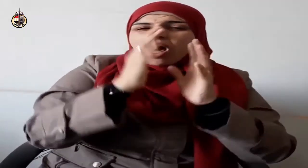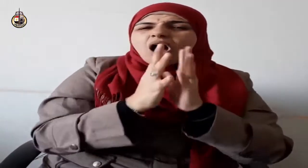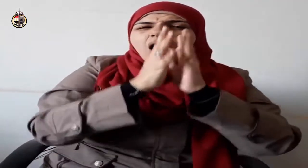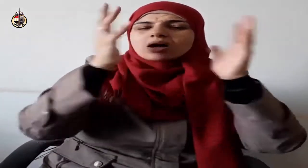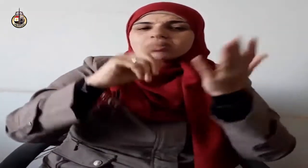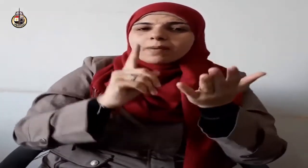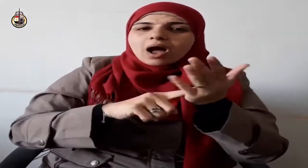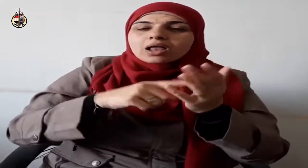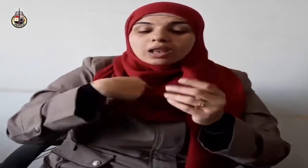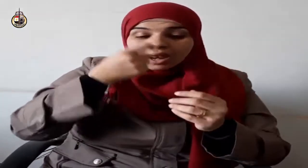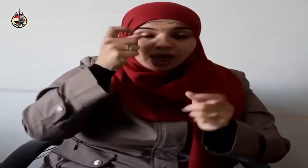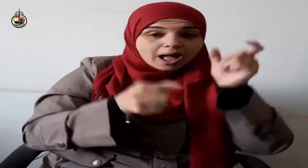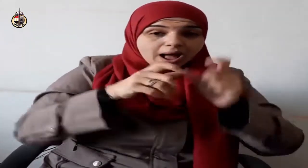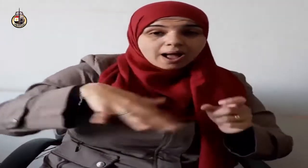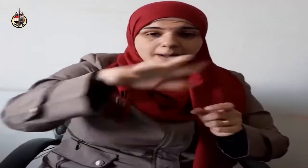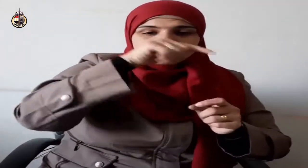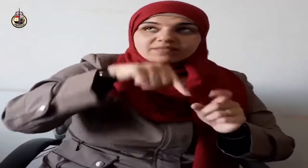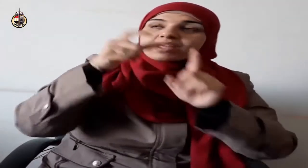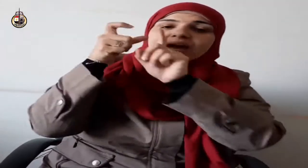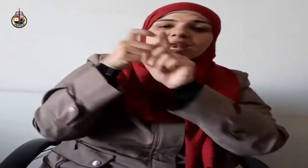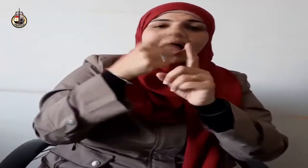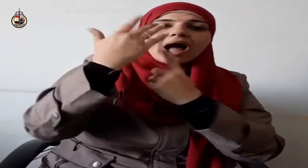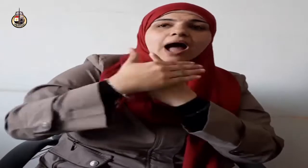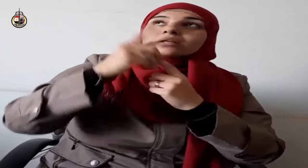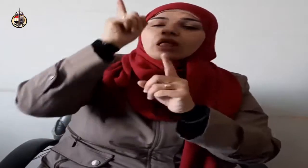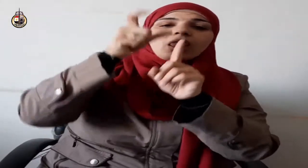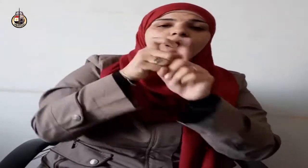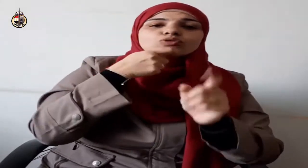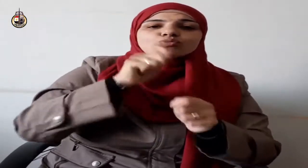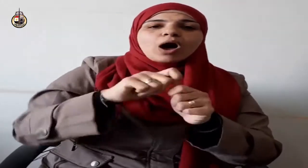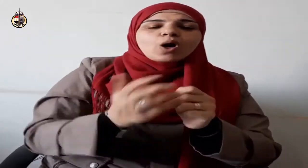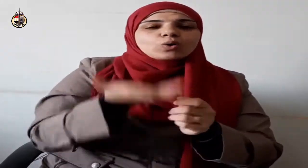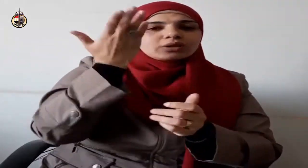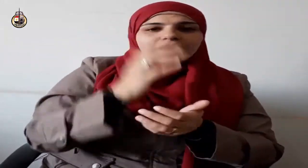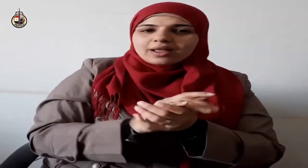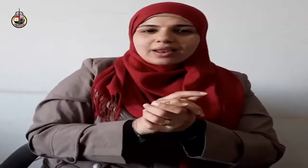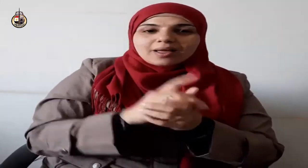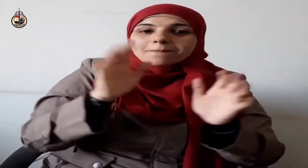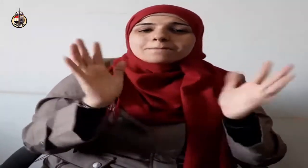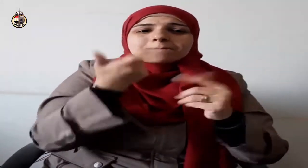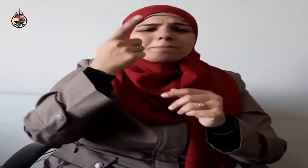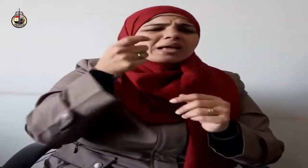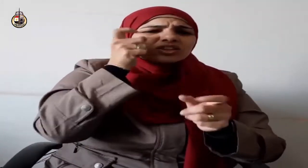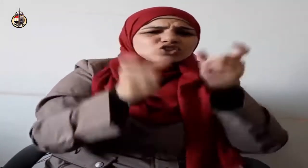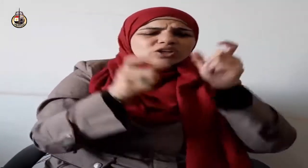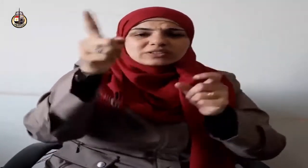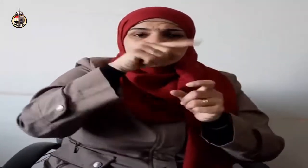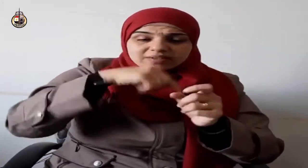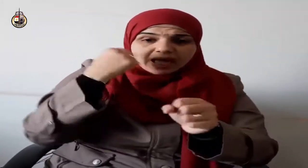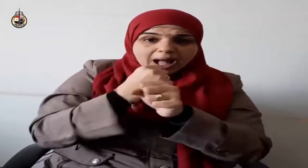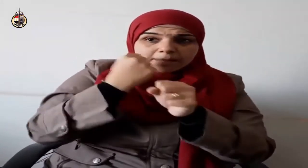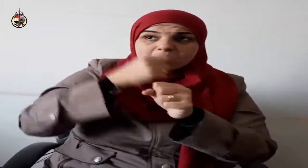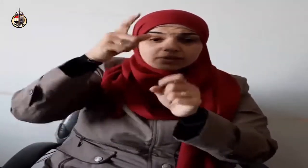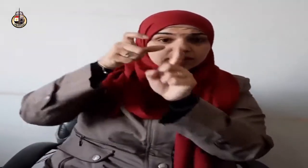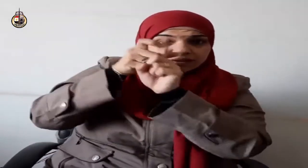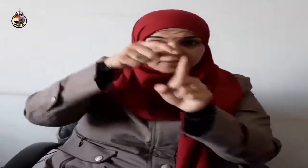كفروا ثاني أثنين إذ هما في الغار إذ يقول لصاحبه لا تحزن إن